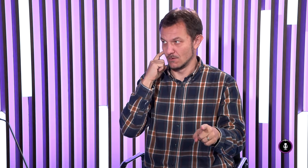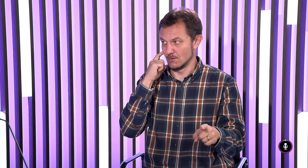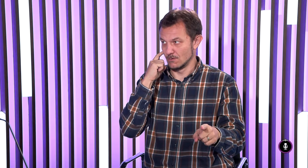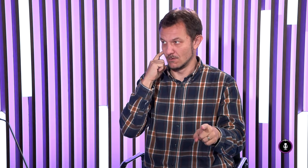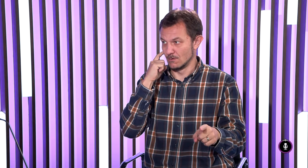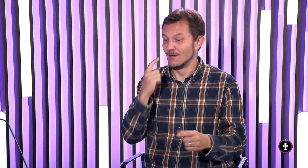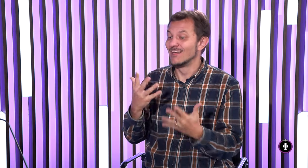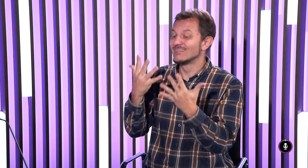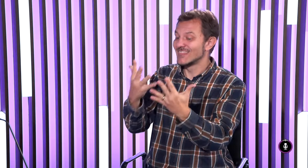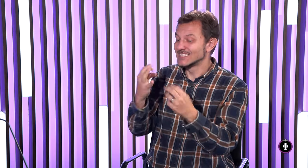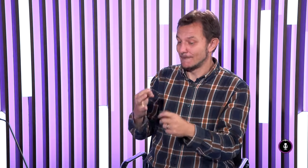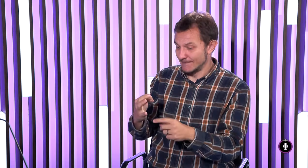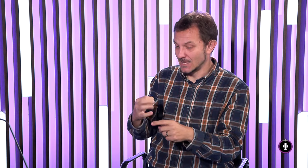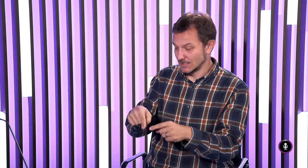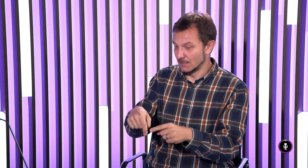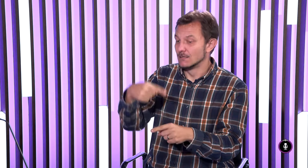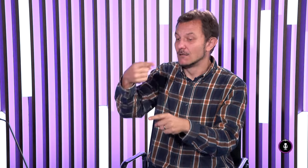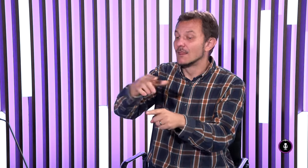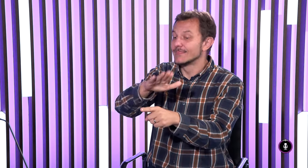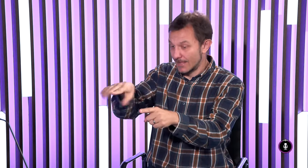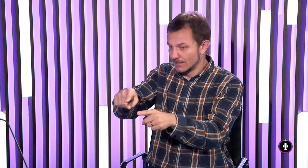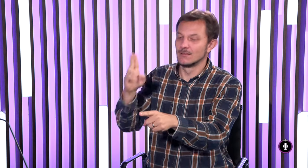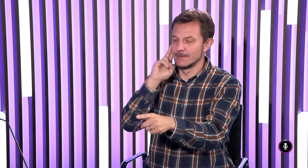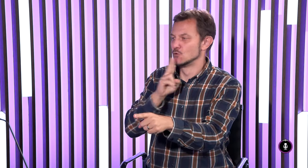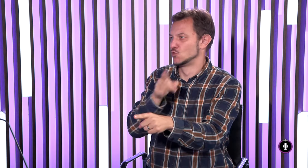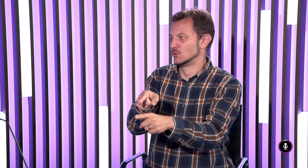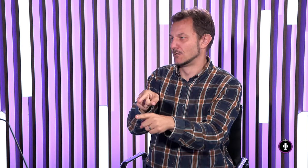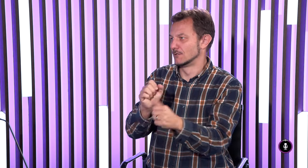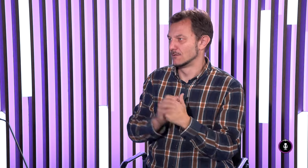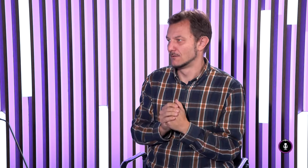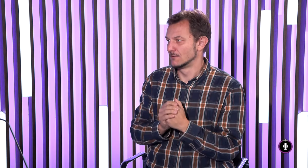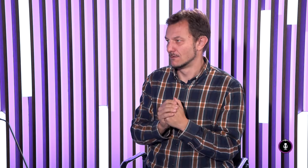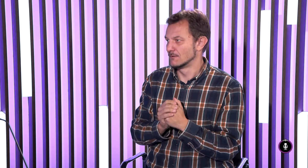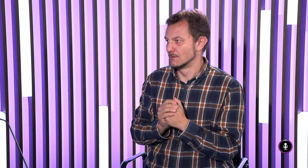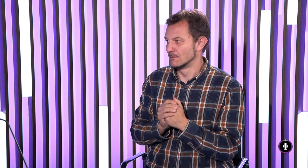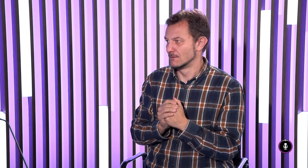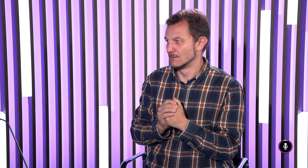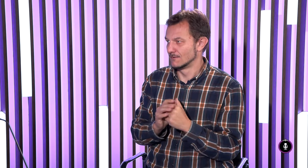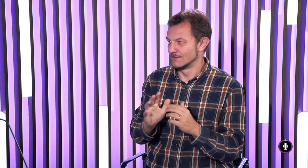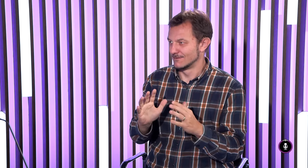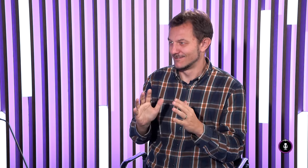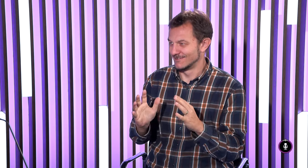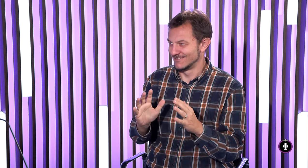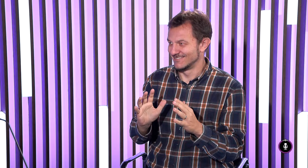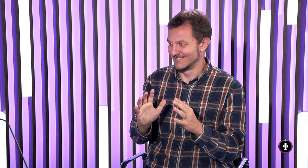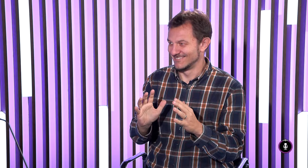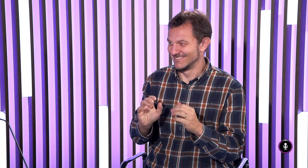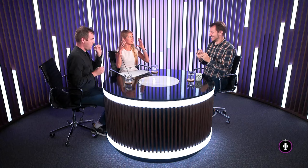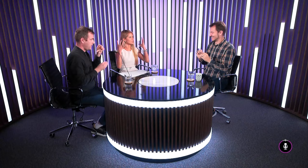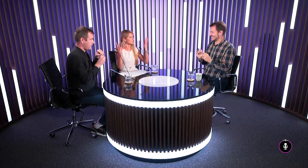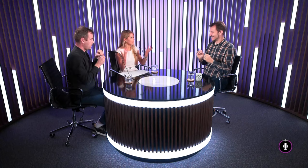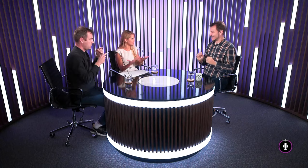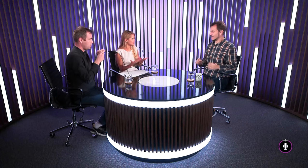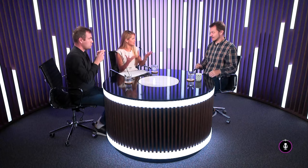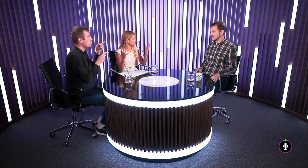počujúce deti. A 10% detí sú zase nepočujúce týchto rodičov. Čiže aby sme to tak zhrnuli,